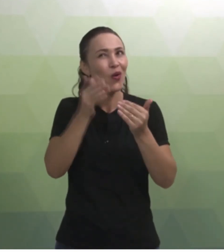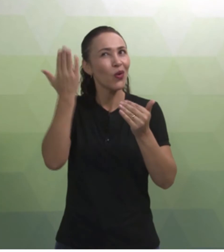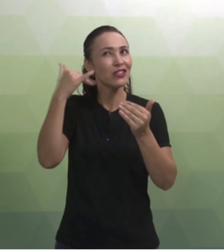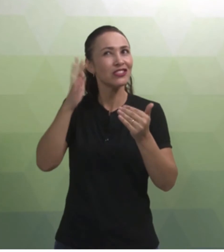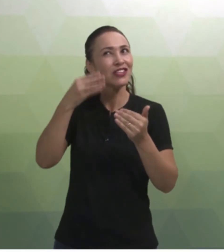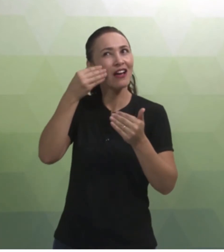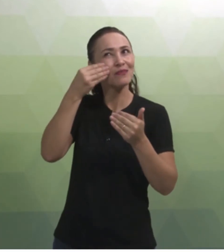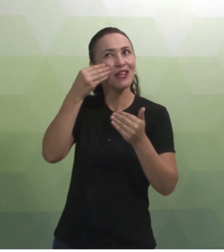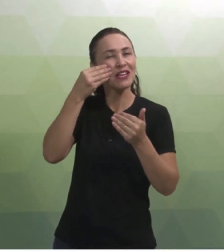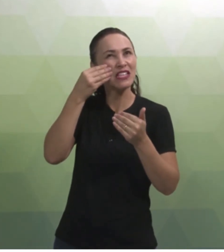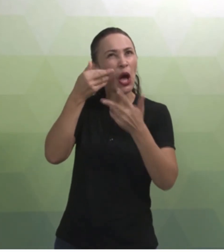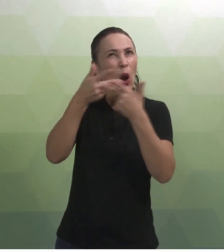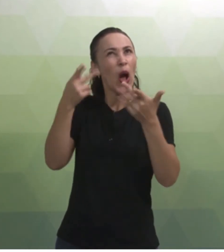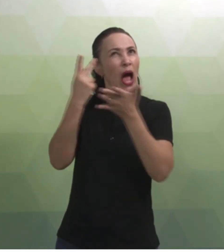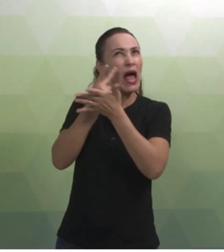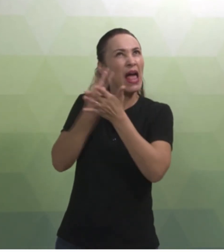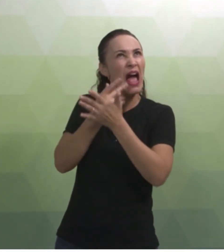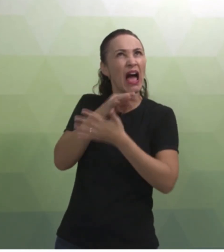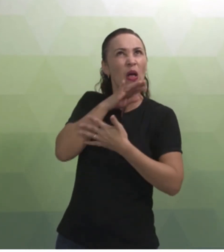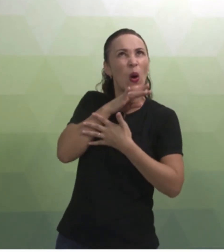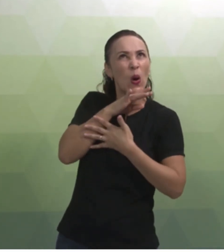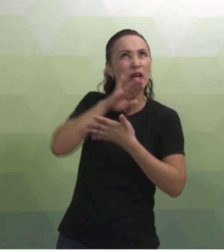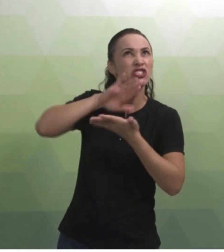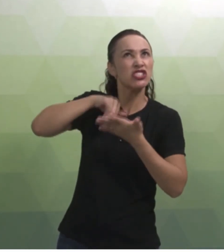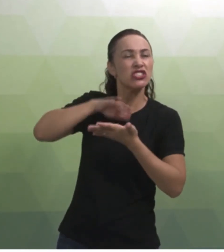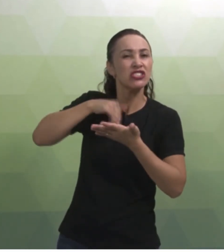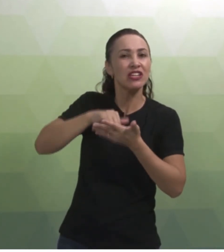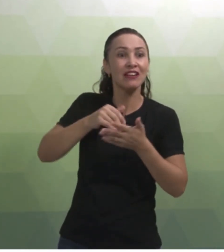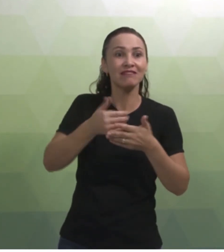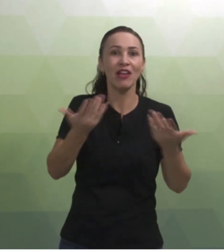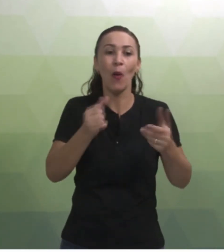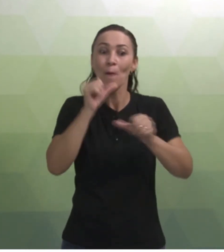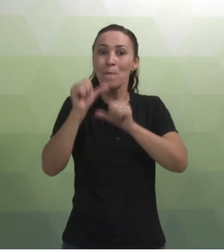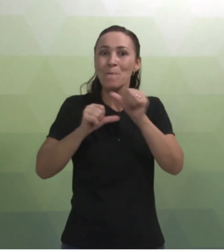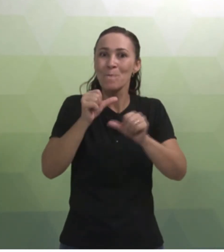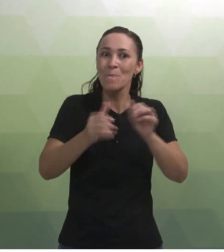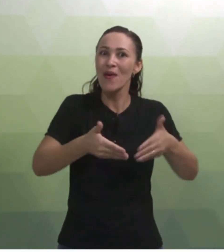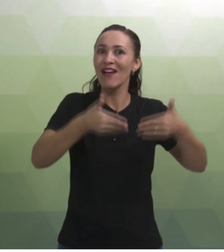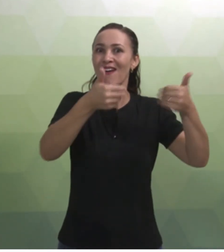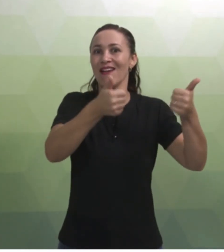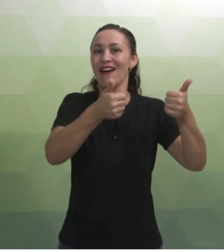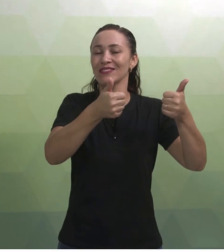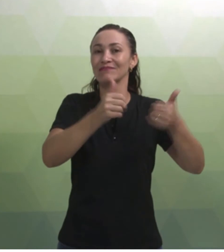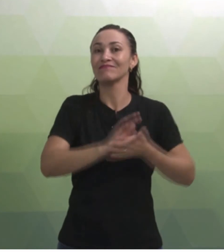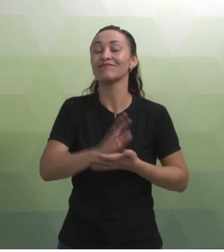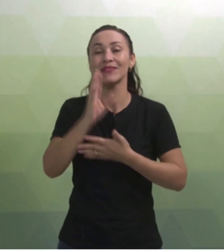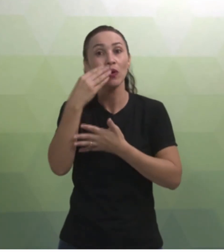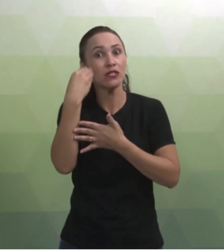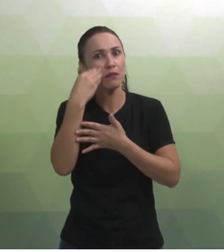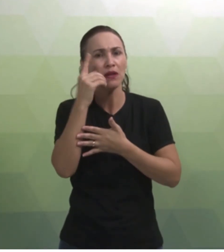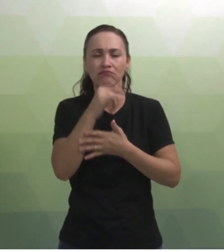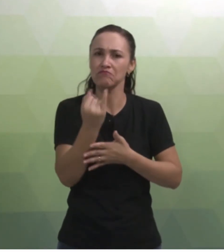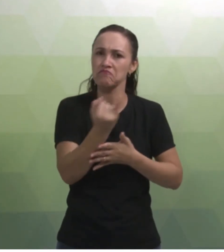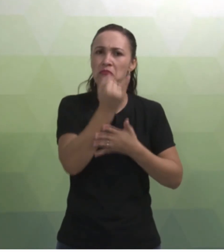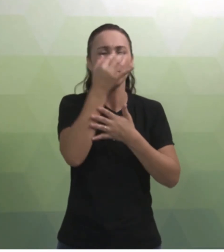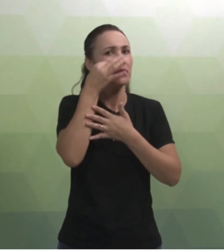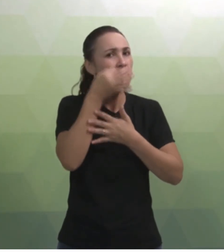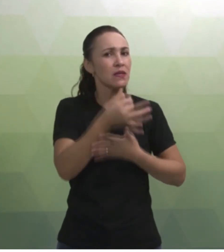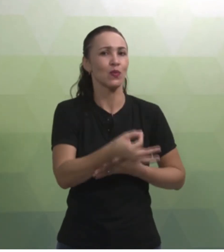com o que já foi visto. Então, o que não deu certo é mudado, o que deu certo é melhorado. Então, assim, a experiência deve muito